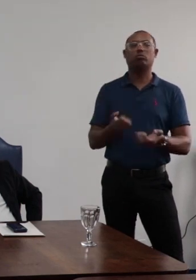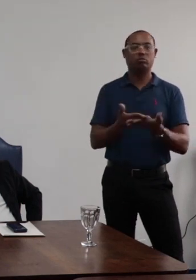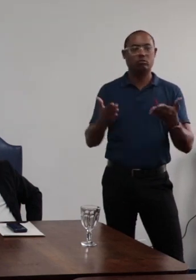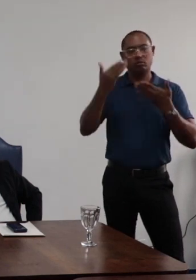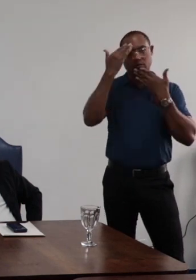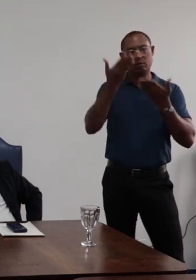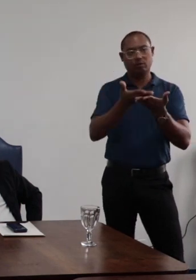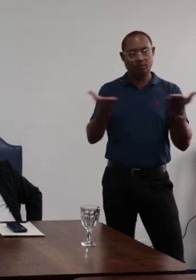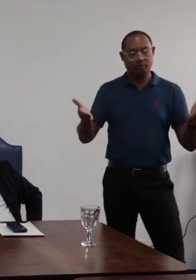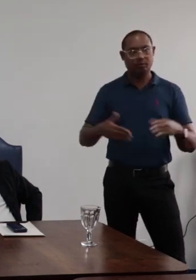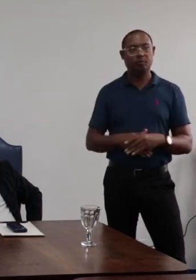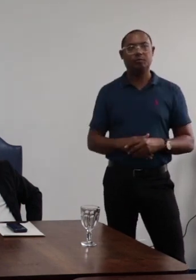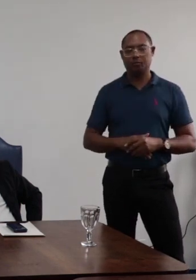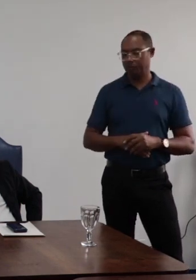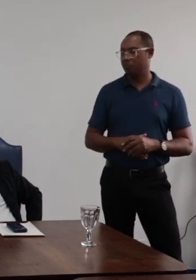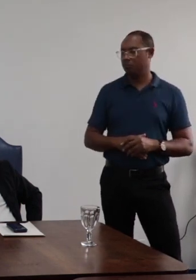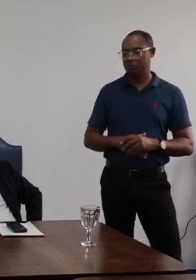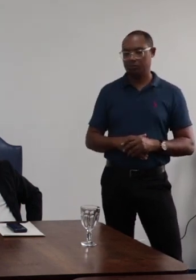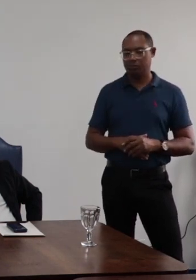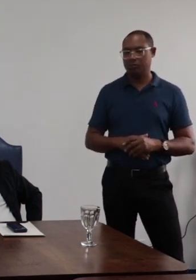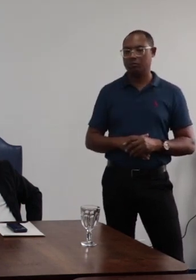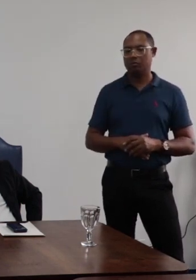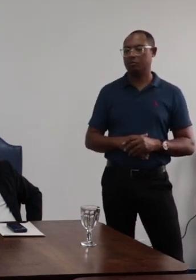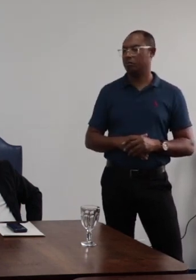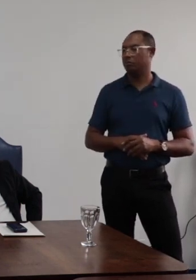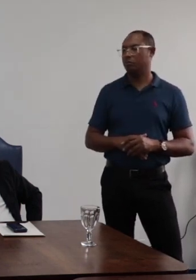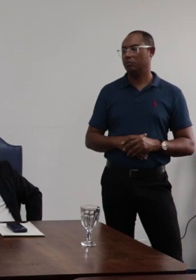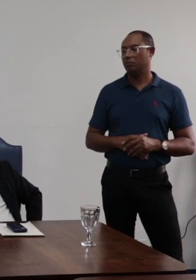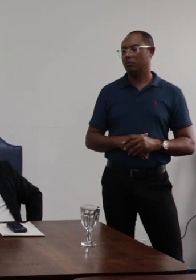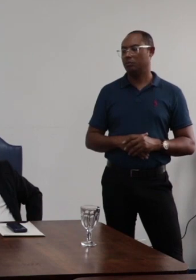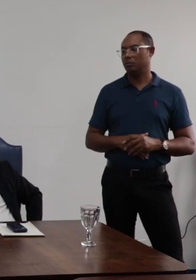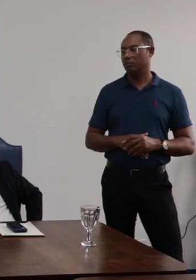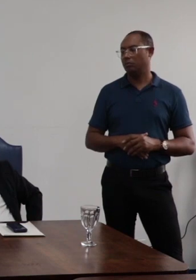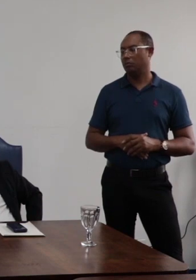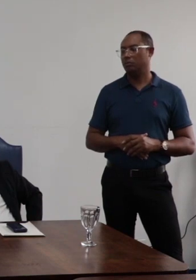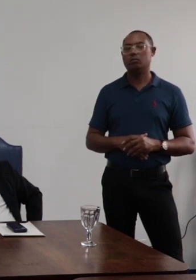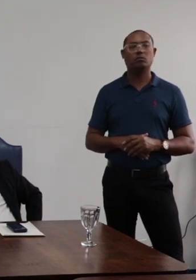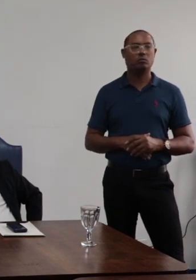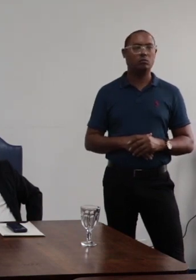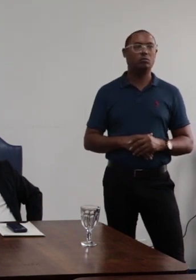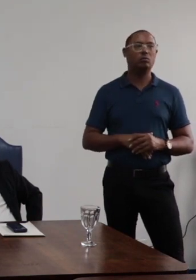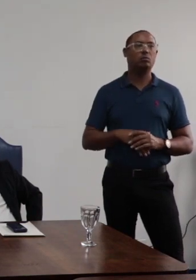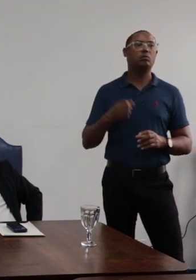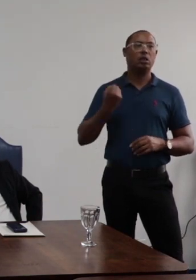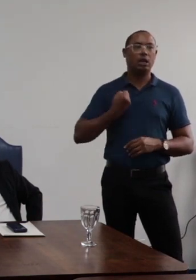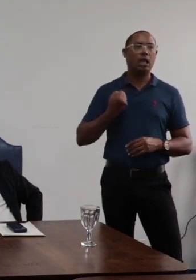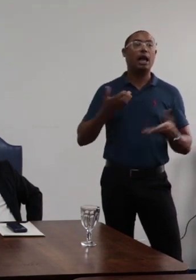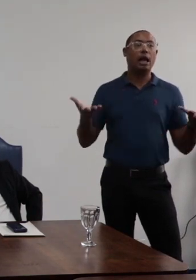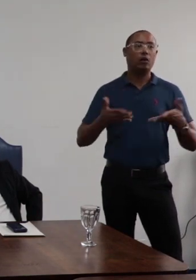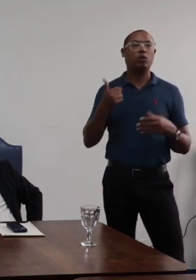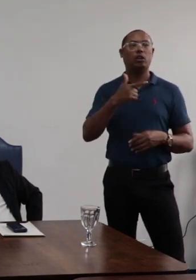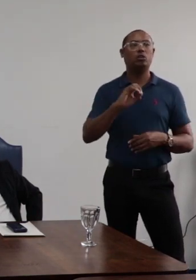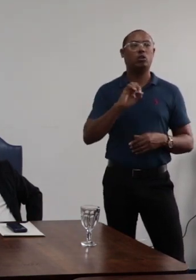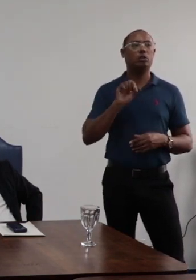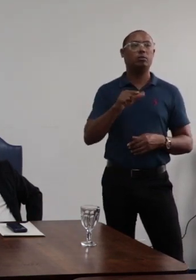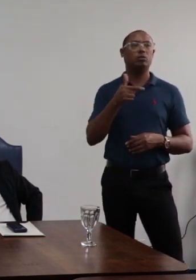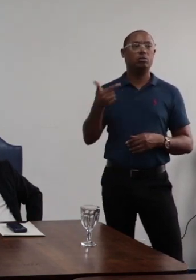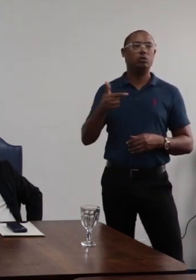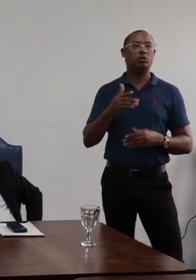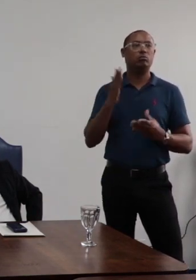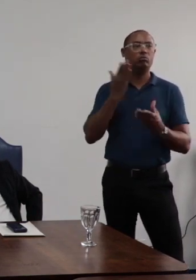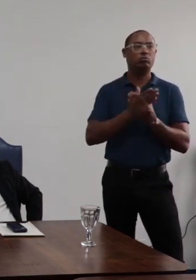agradeço aqui a manifestação dos conselheiros e conselheiras e nós vamos para o ponto 2.2, processo